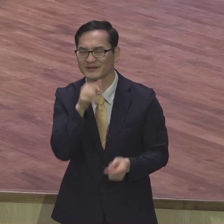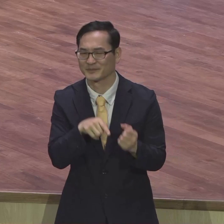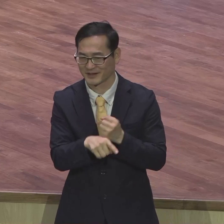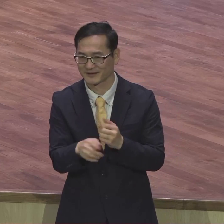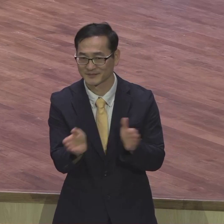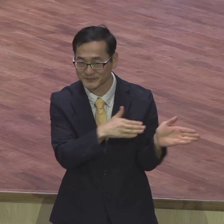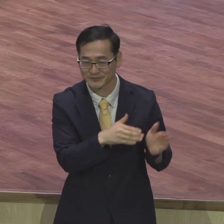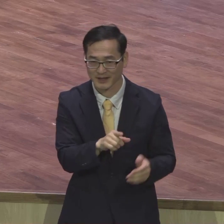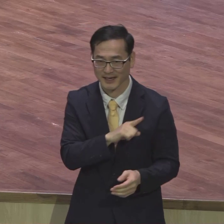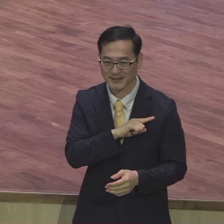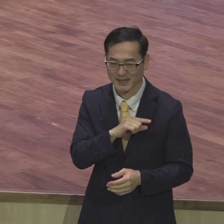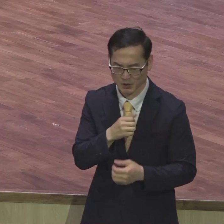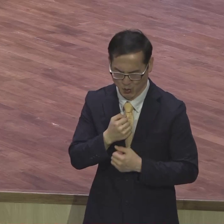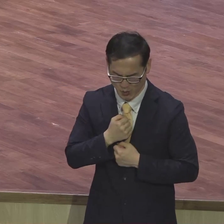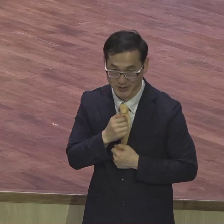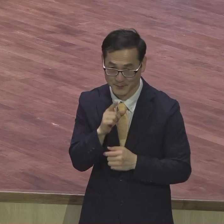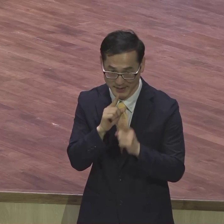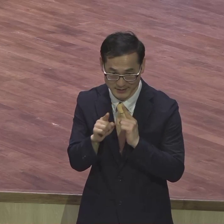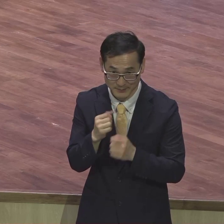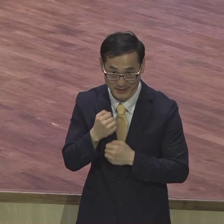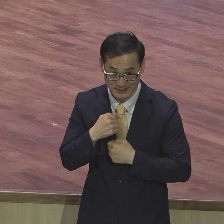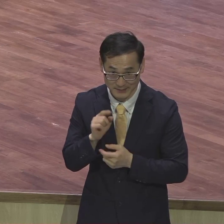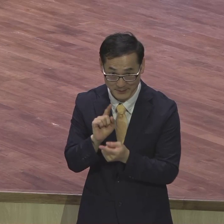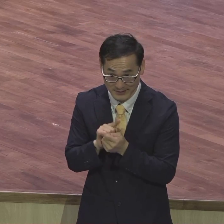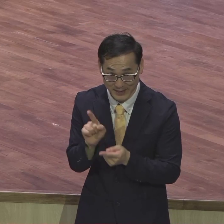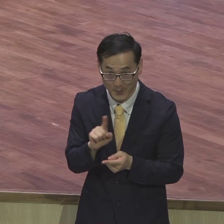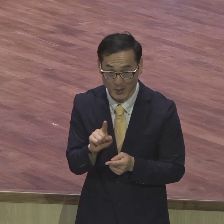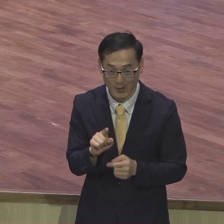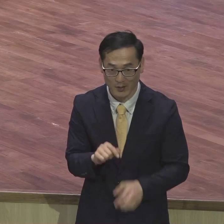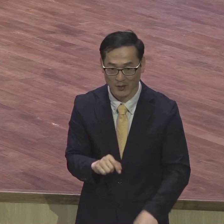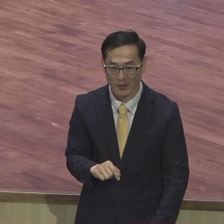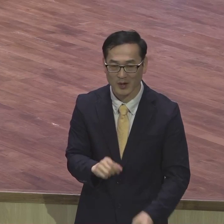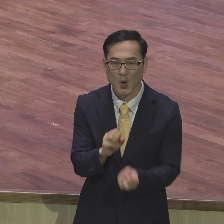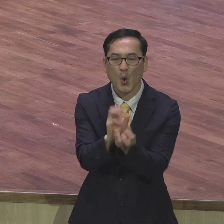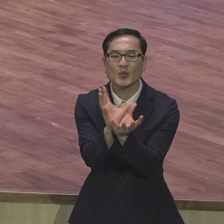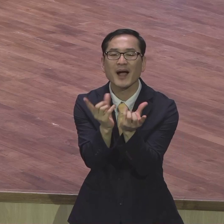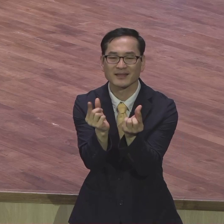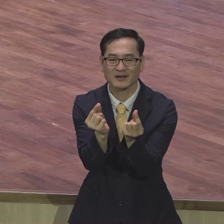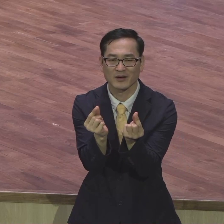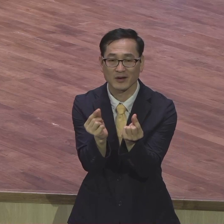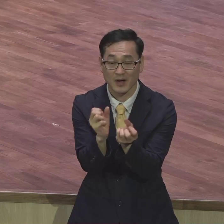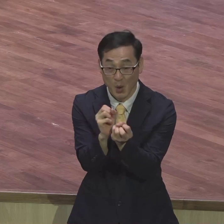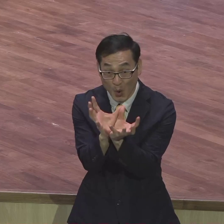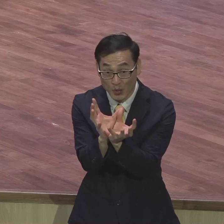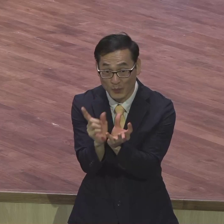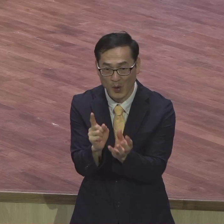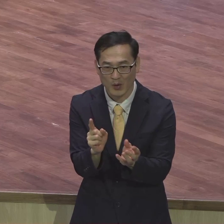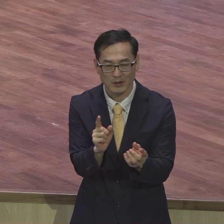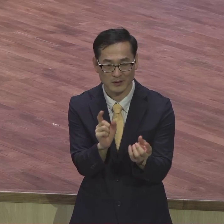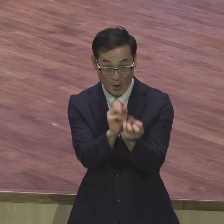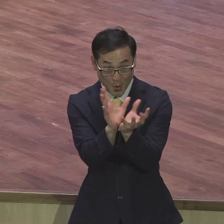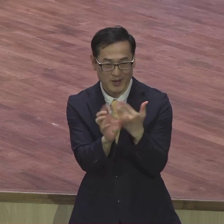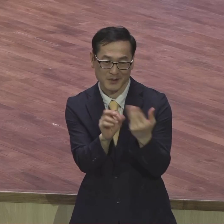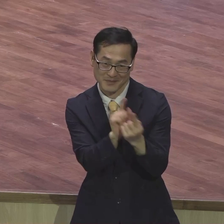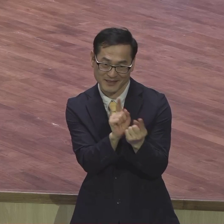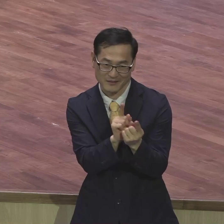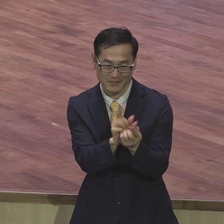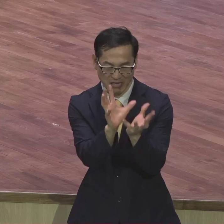같은 만남이다. 피어있을 때는 환호하다가 시들어지면 버리니까. 가장 비천한 만남은 건전지와 같은